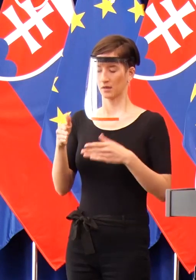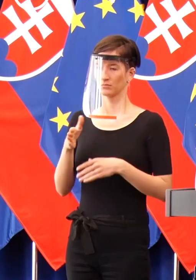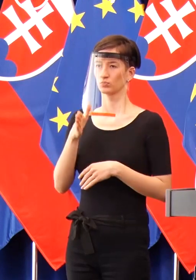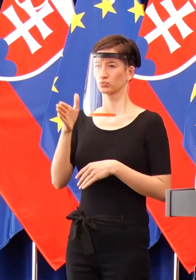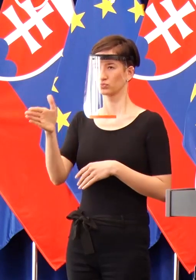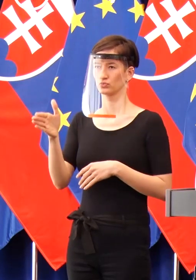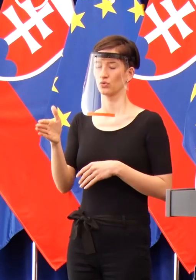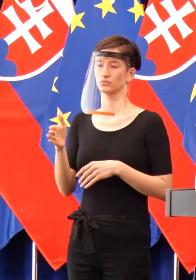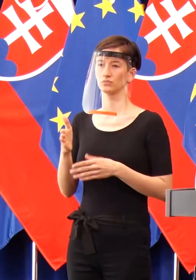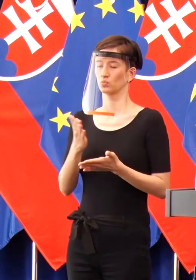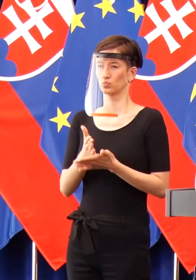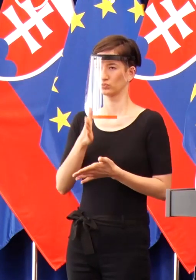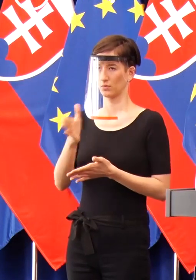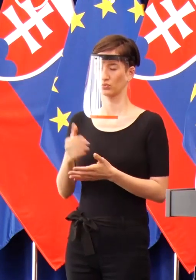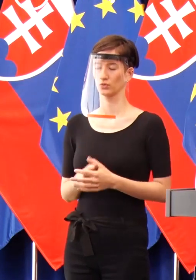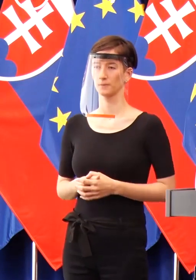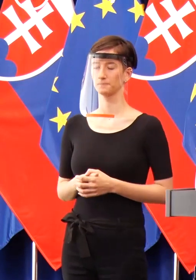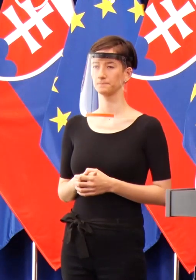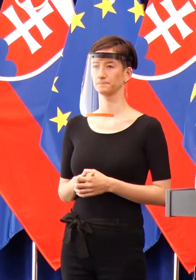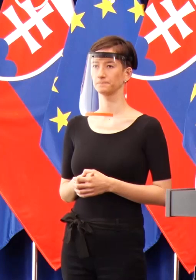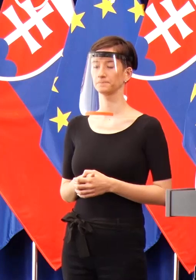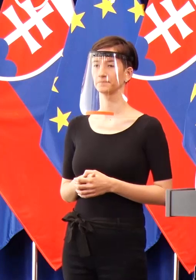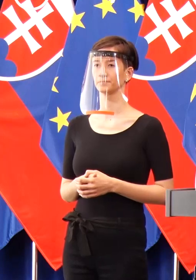tomu koaliční partnery budú vyvarovať.